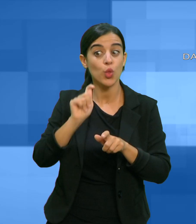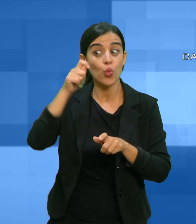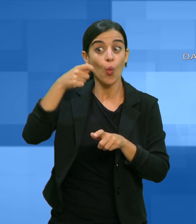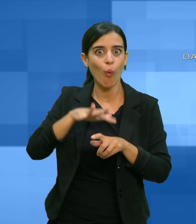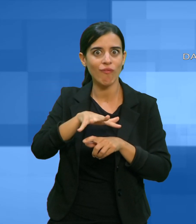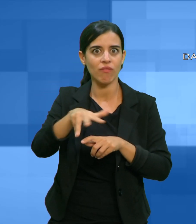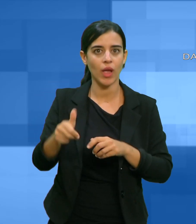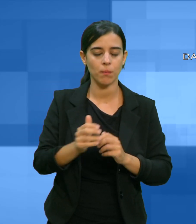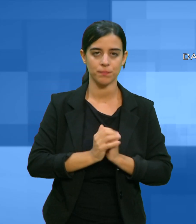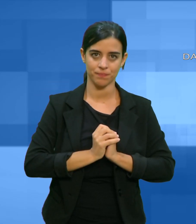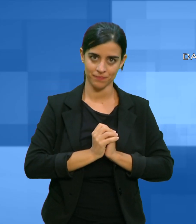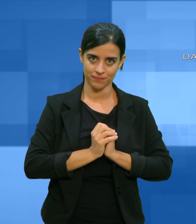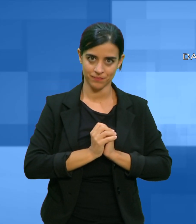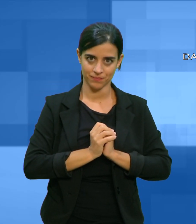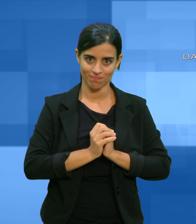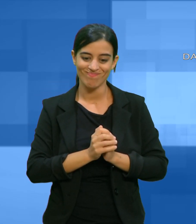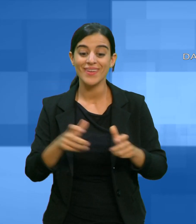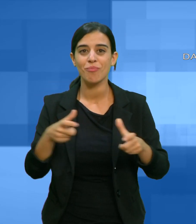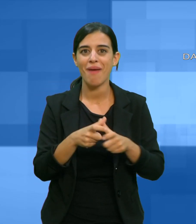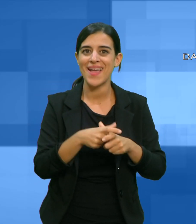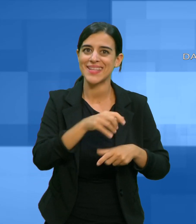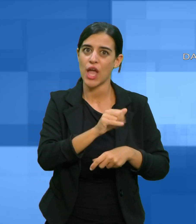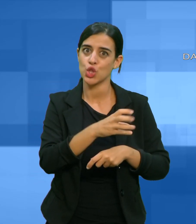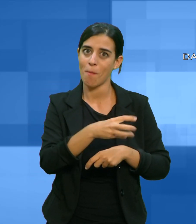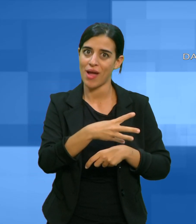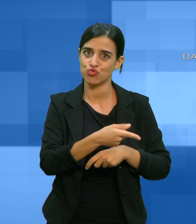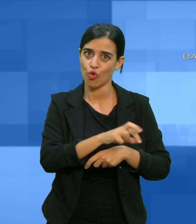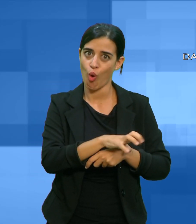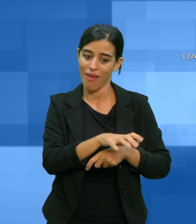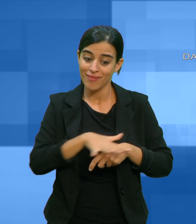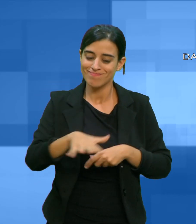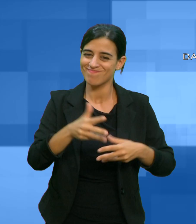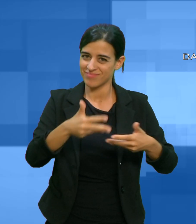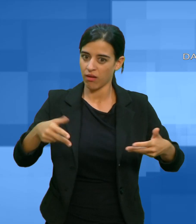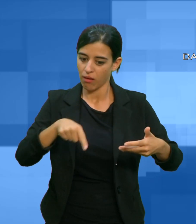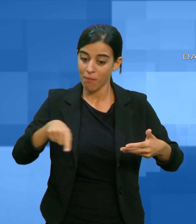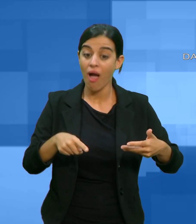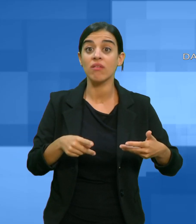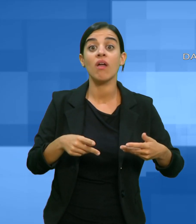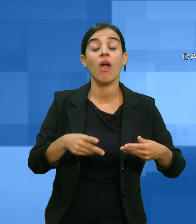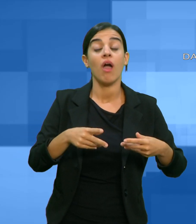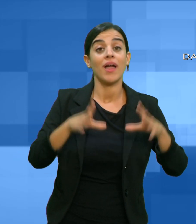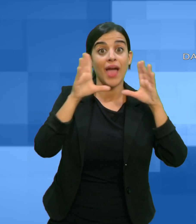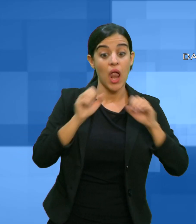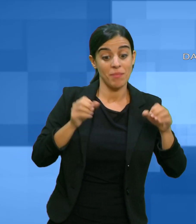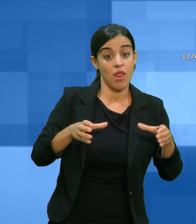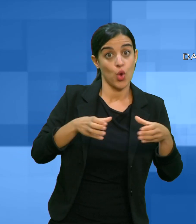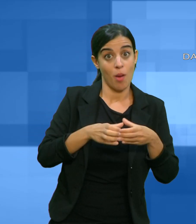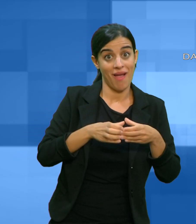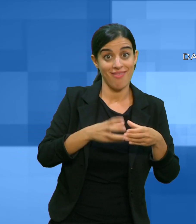Maggiore i carabinieri della compagnia di Ghilarza hanno tratto in arresto un